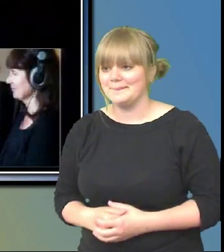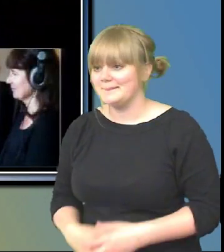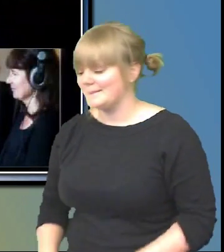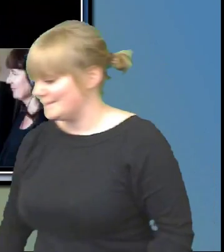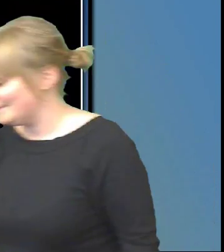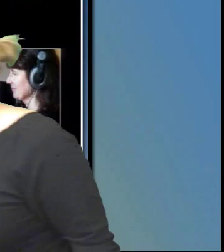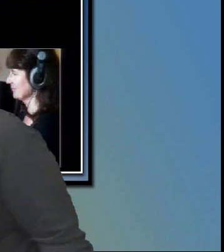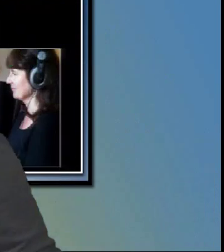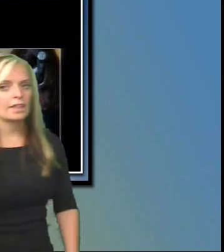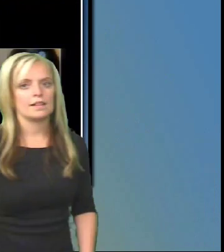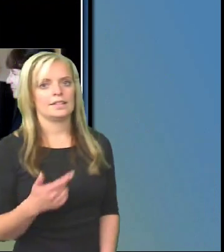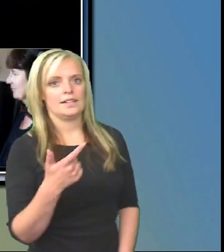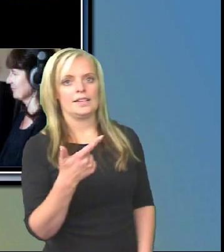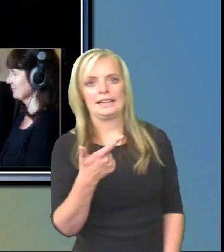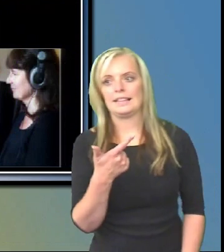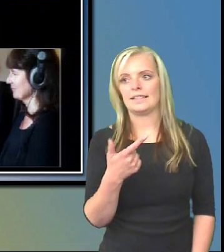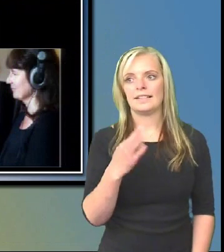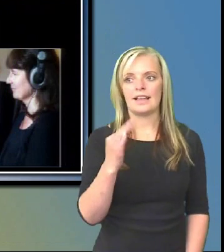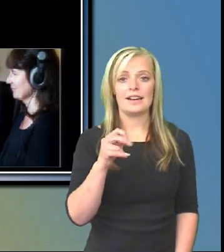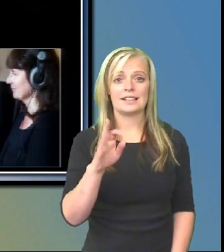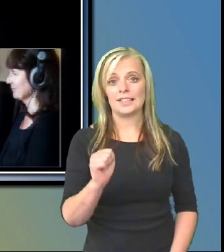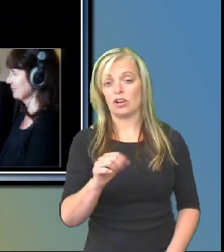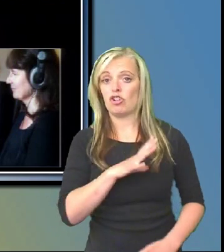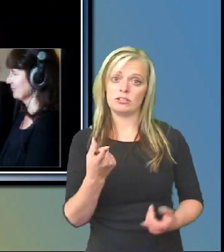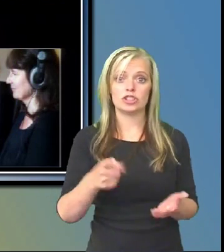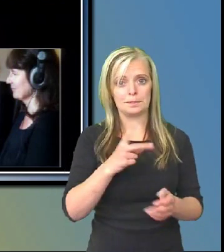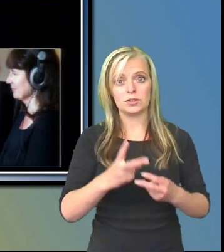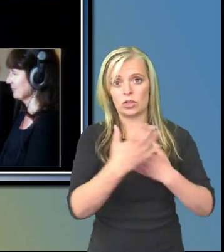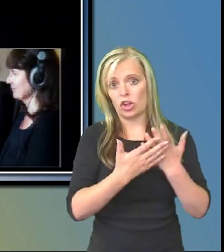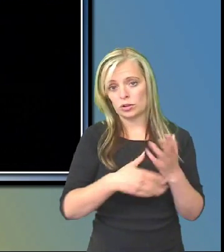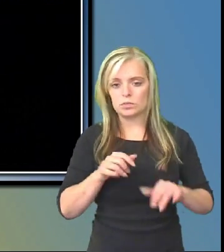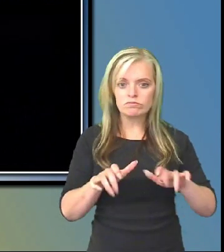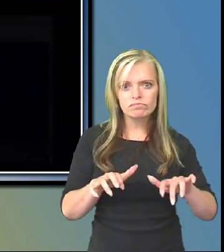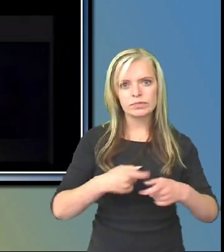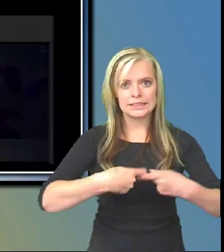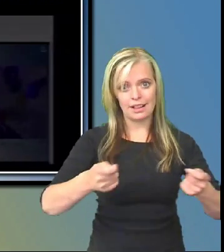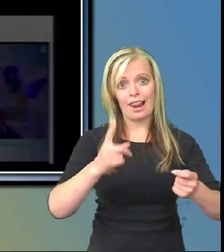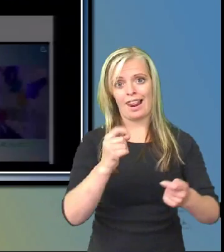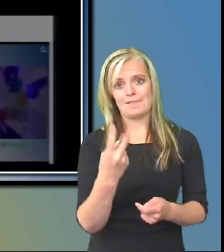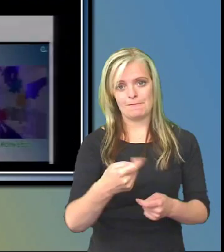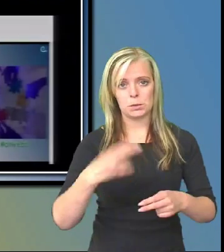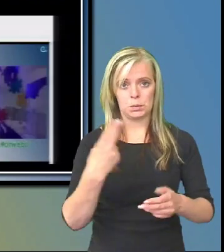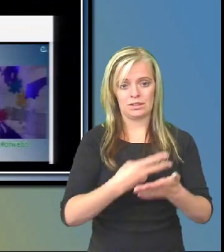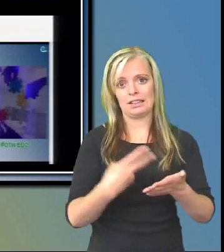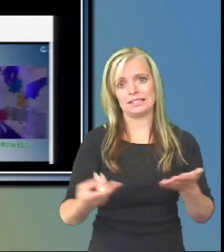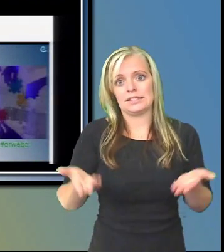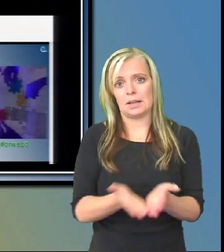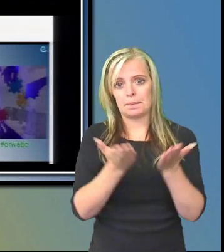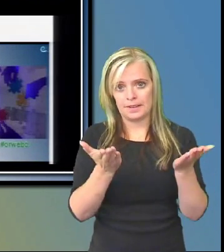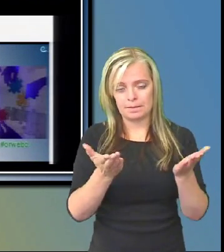fallet. Och hon har precis samma dator som hon sitter och ser på sändningen och så skriver om. Så jag ska återkomma lite mer och visa hur det ser ut. Nu